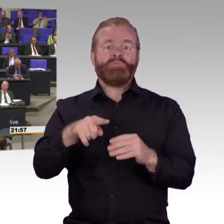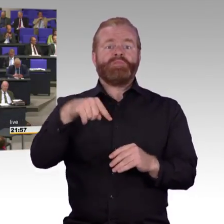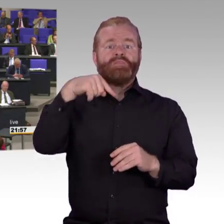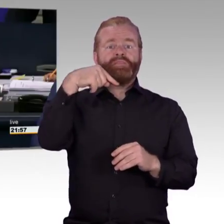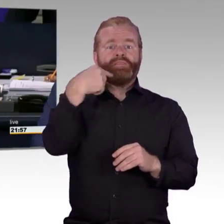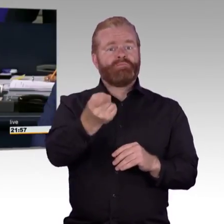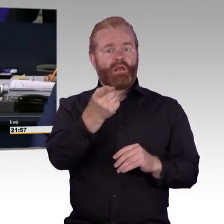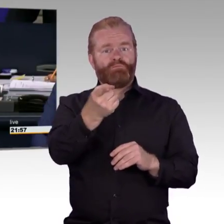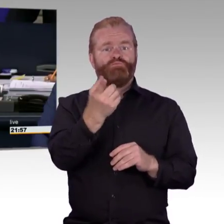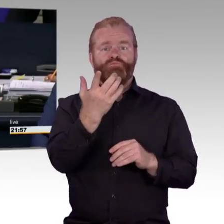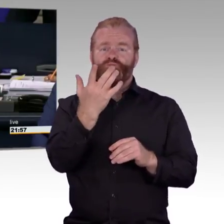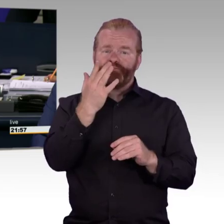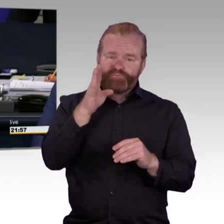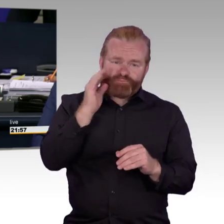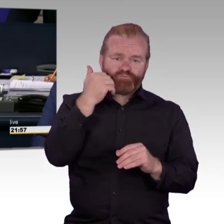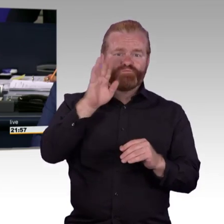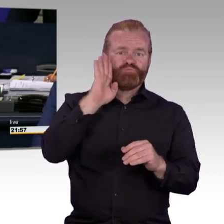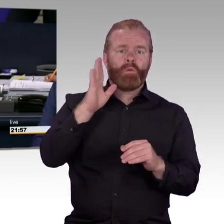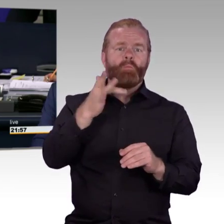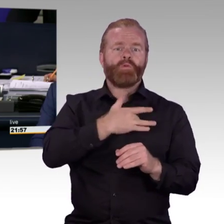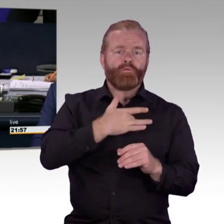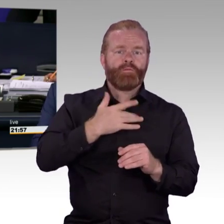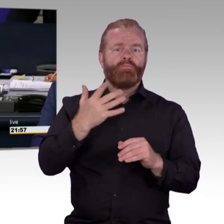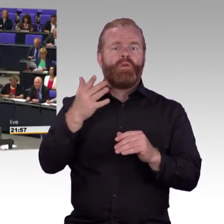Nächster Redner Sören Pellmann für die Fraktion Die Linke.